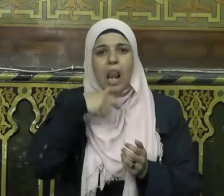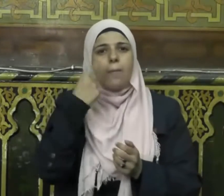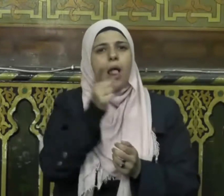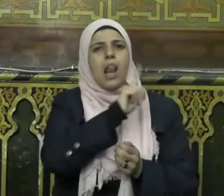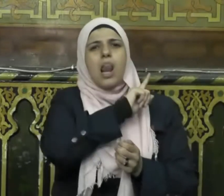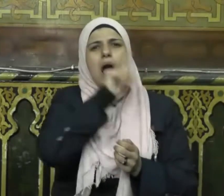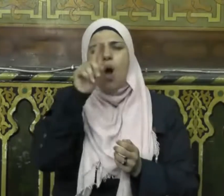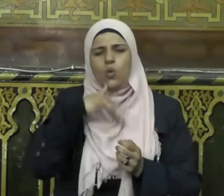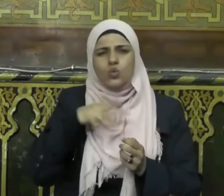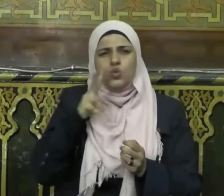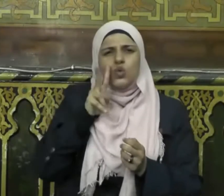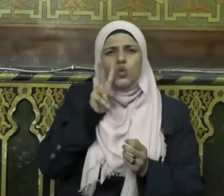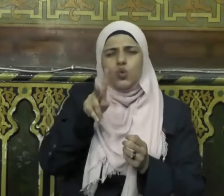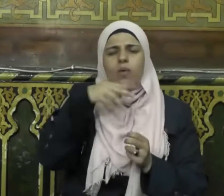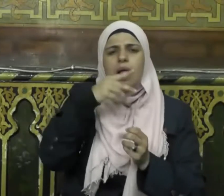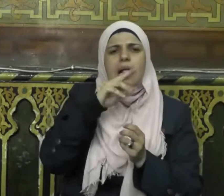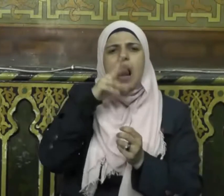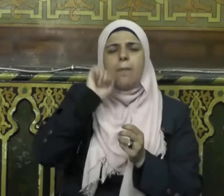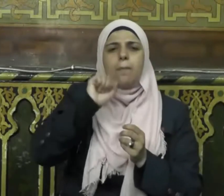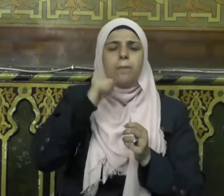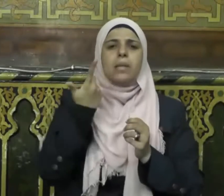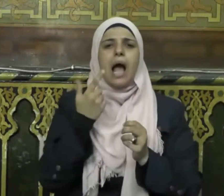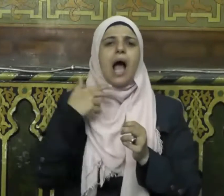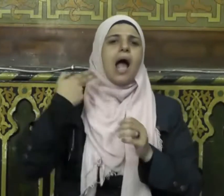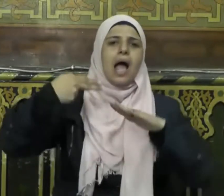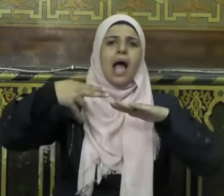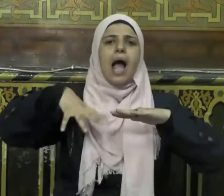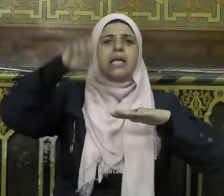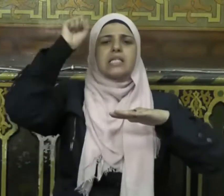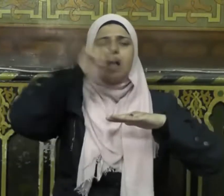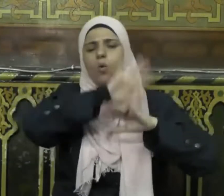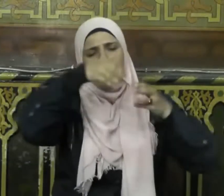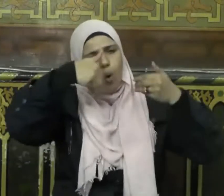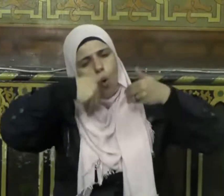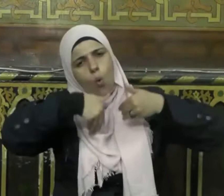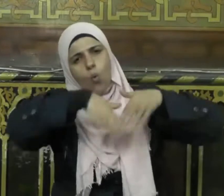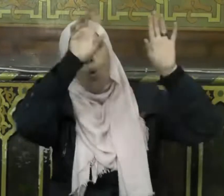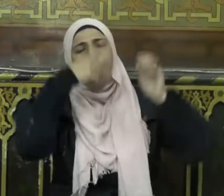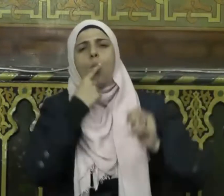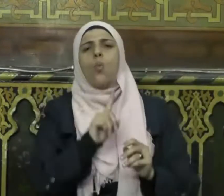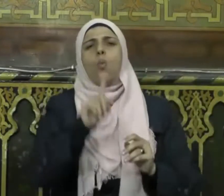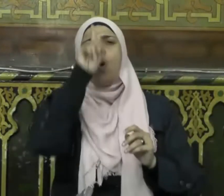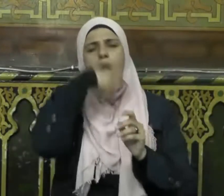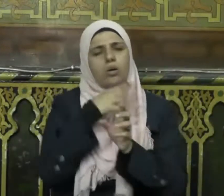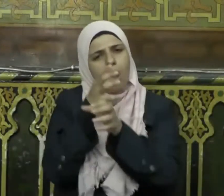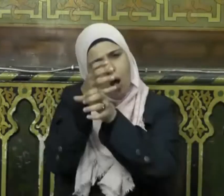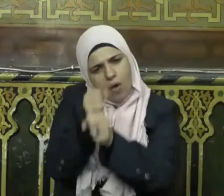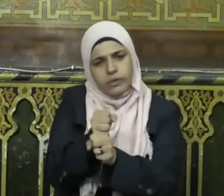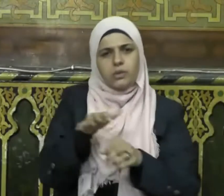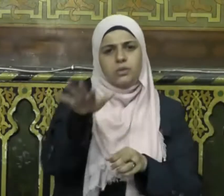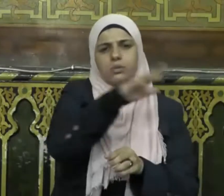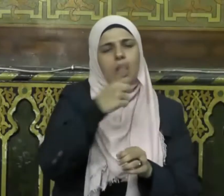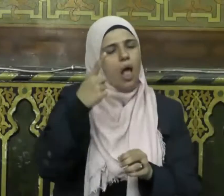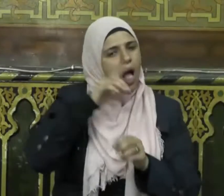من المشكات التي جاء بها عيسى انطلقا فوالله لا أسلمهم إليكم أبدا